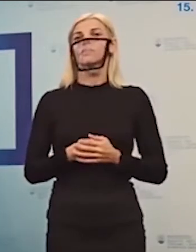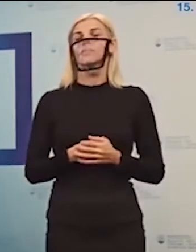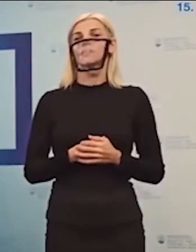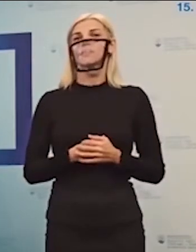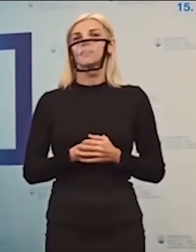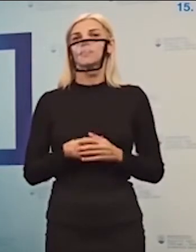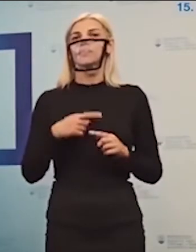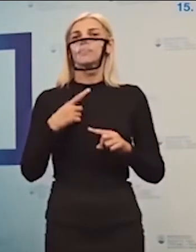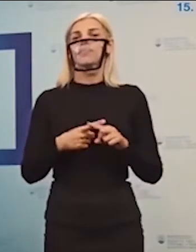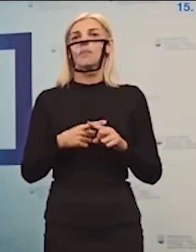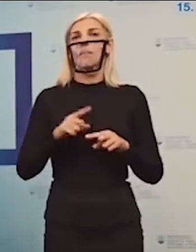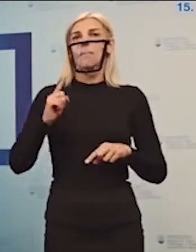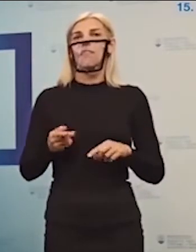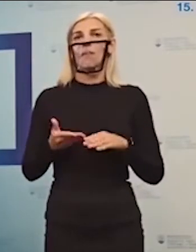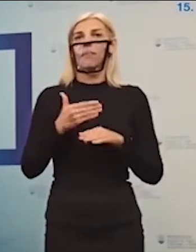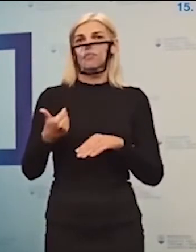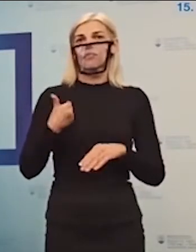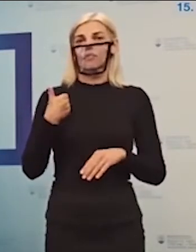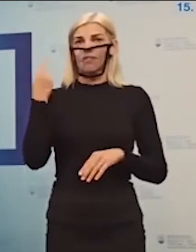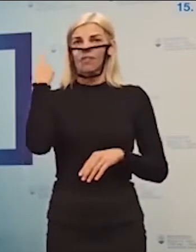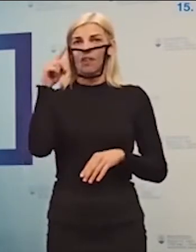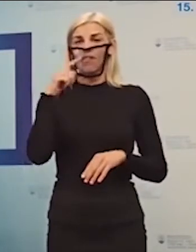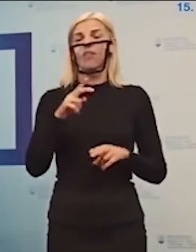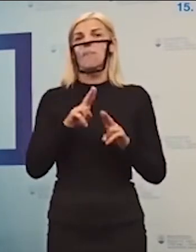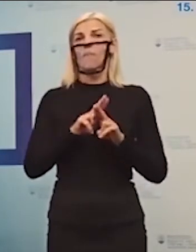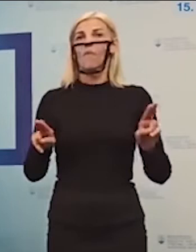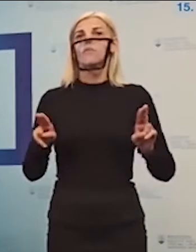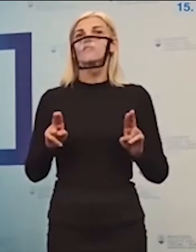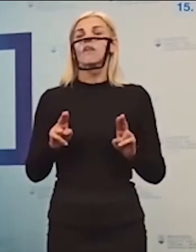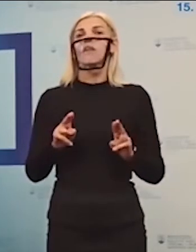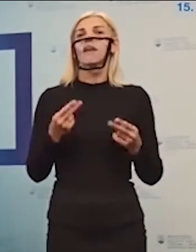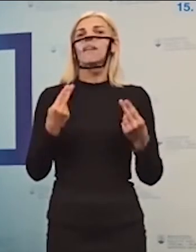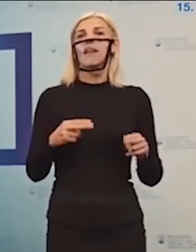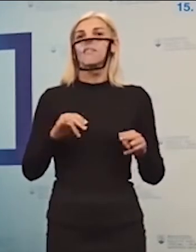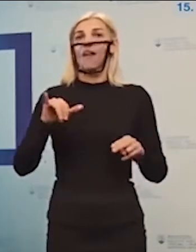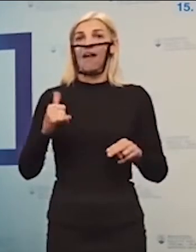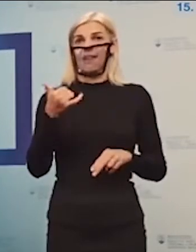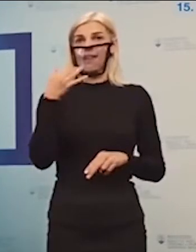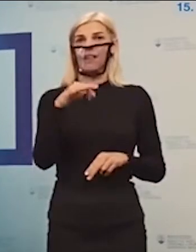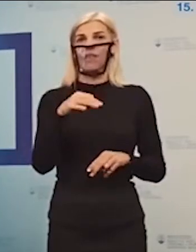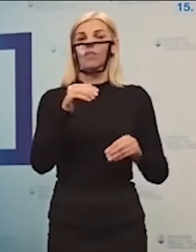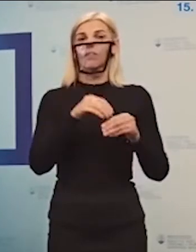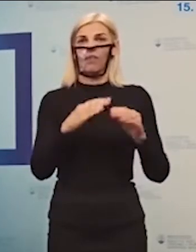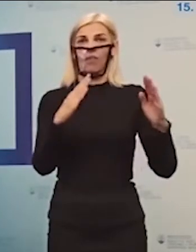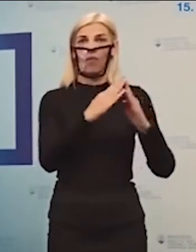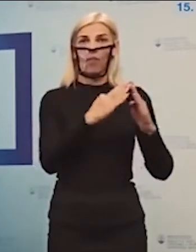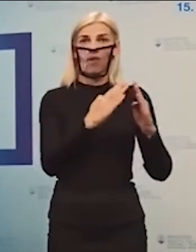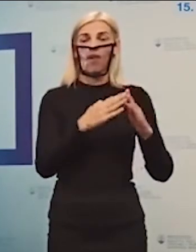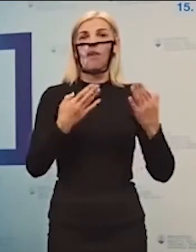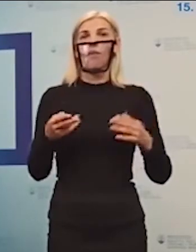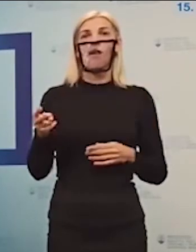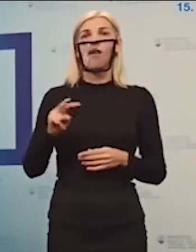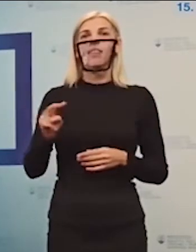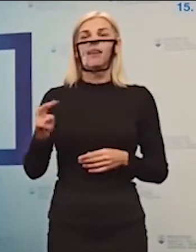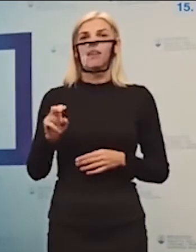predprimárne vzdelávanie sa bude môcť realizovať aj v individuálnej forme, teda doma, alebo v alternatívnej